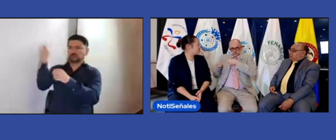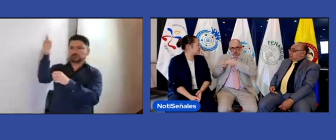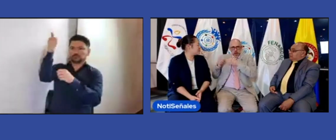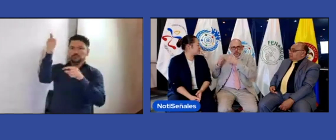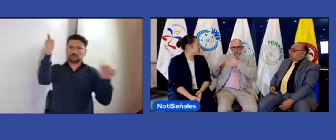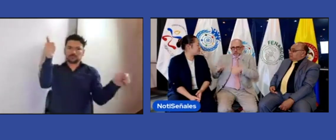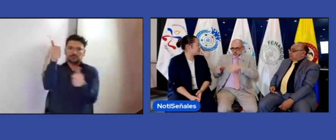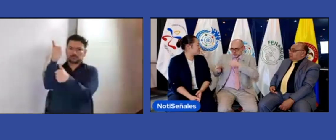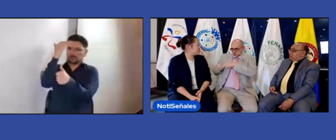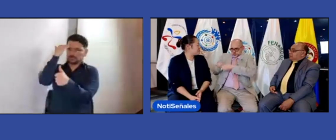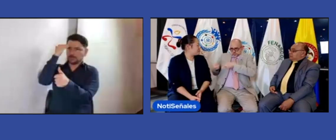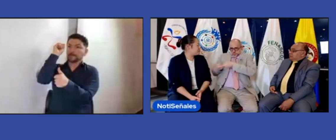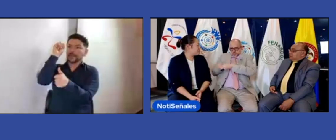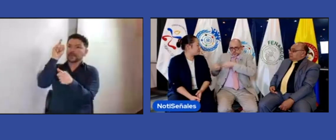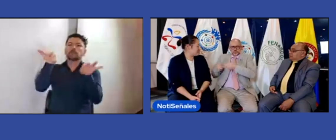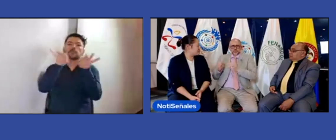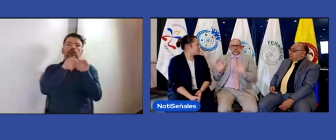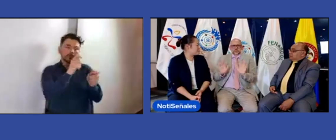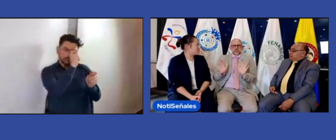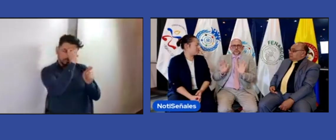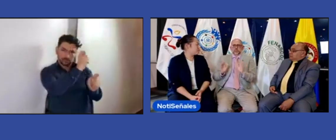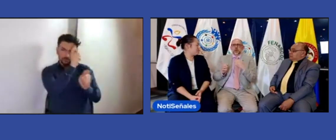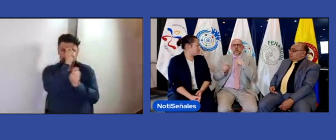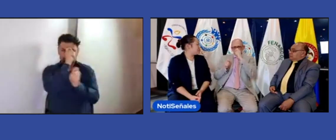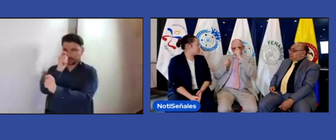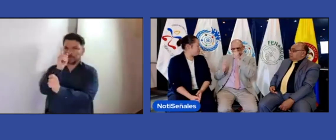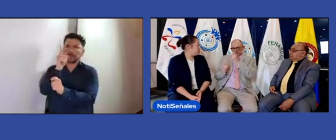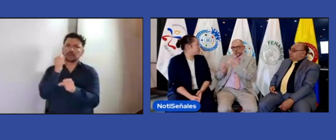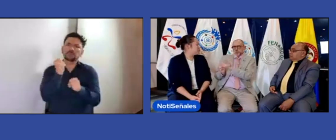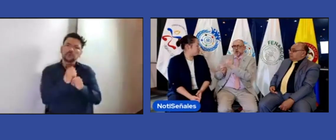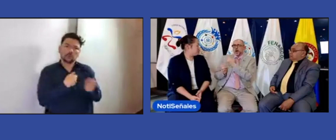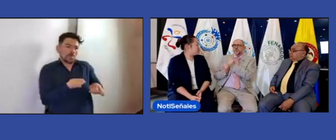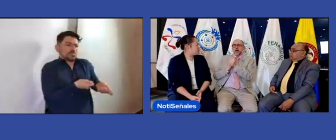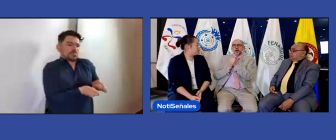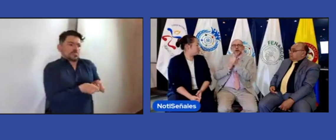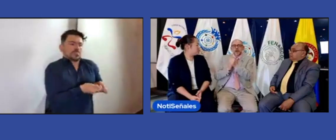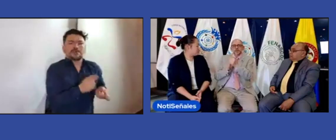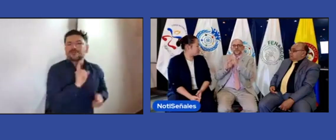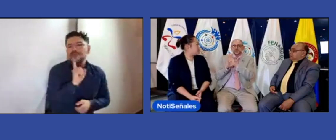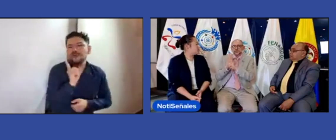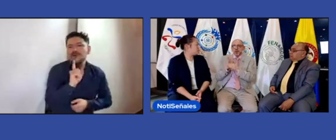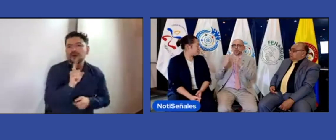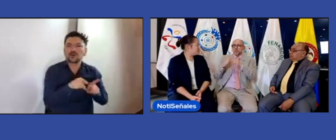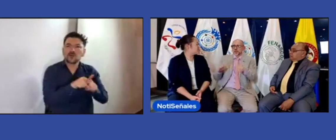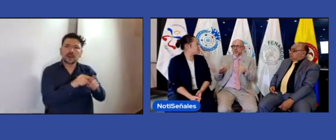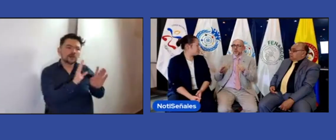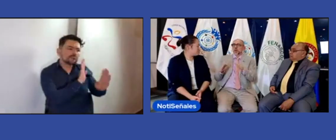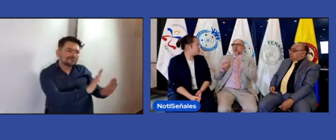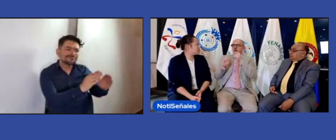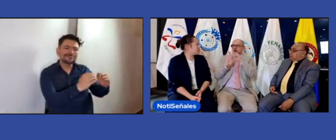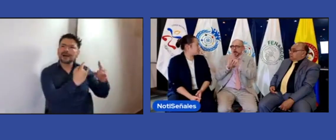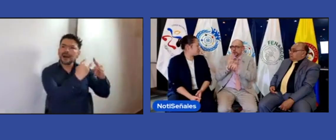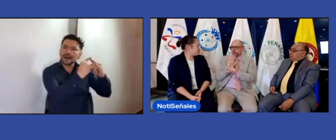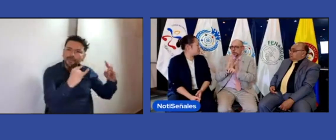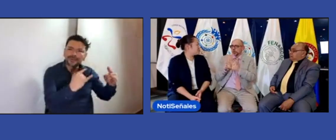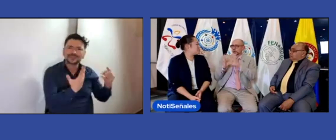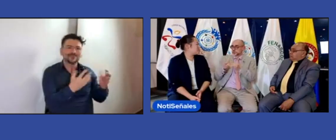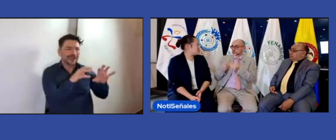capítulo o esa sección de jóvenes está con nosotros, con la WFD, pero eso no quiere decir que nosotros controlemos las